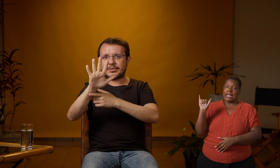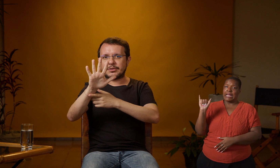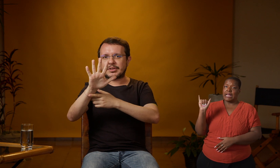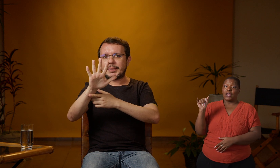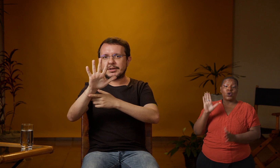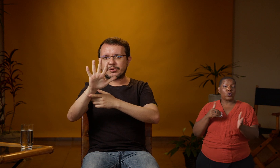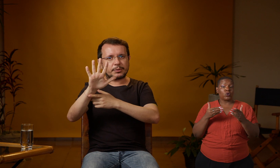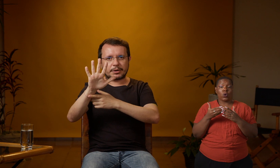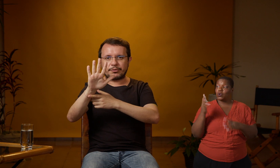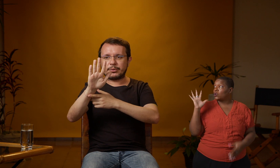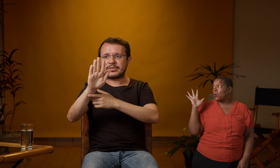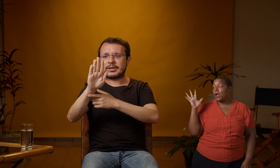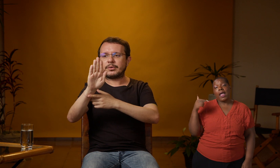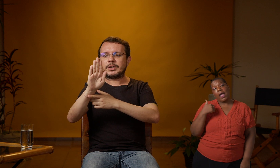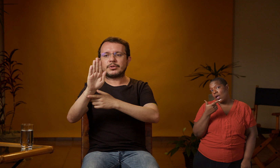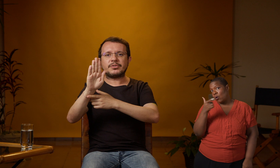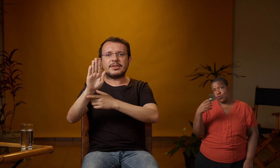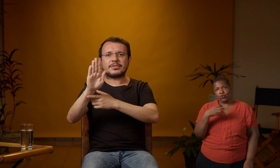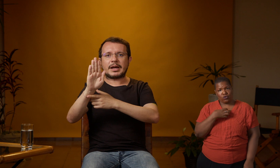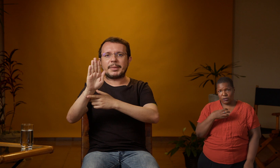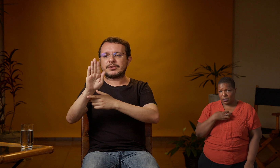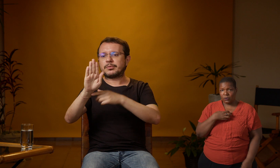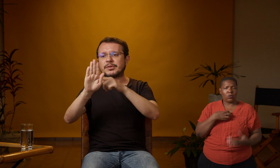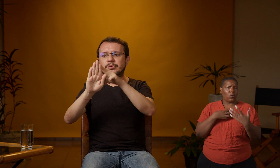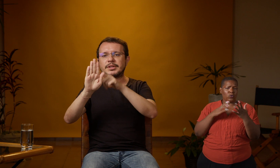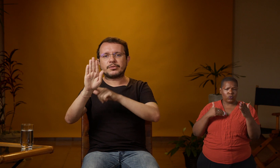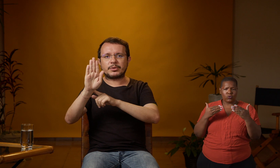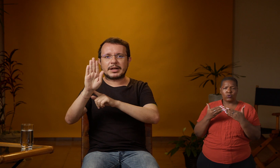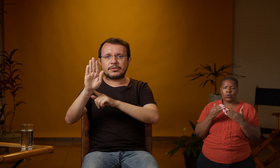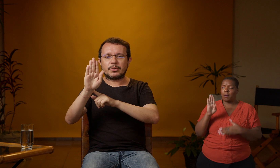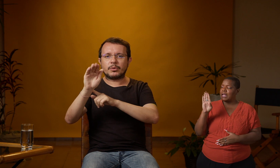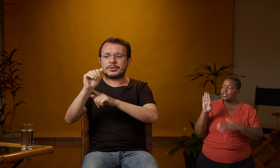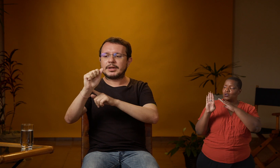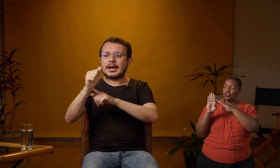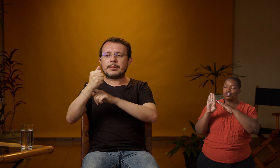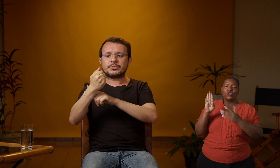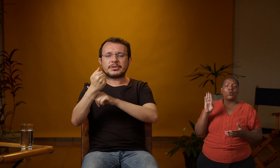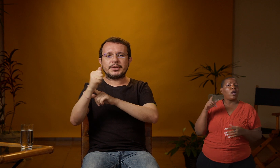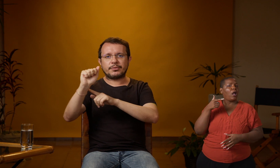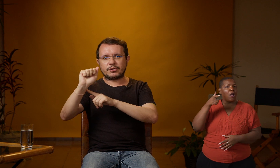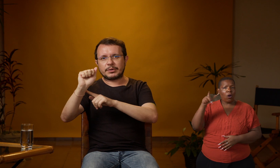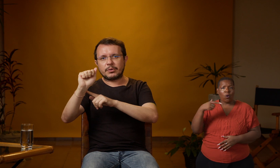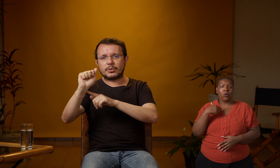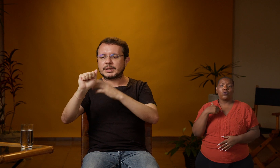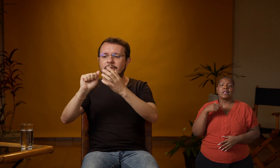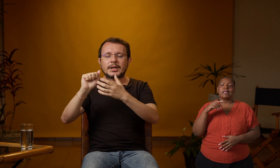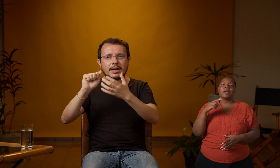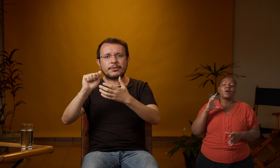os dedos abertos é outra configuração. Todos eles abertos, mas com os dedos grudados é outra. A mão totalmente fechada é outra. Cada